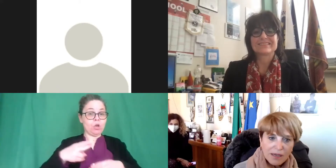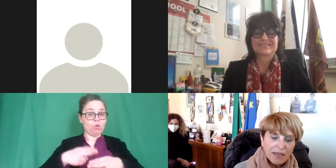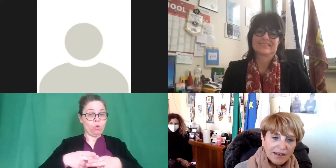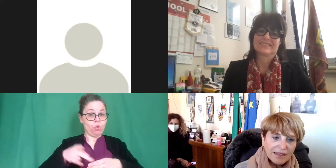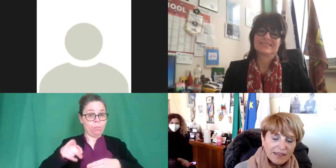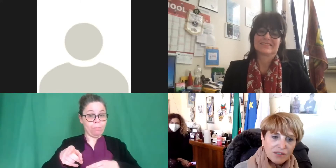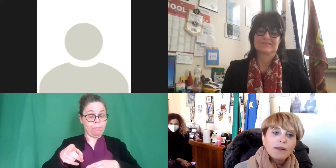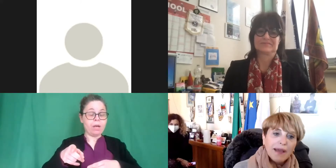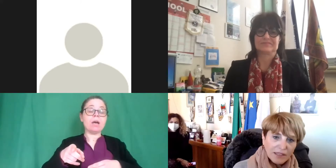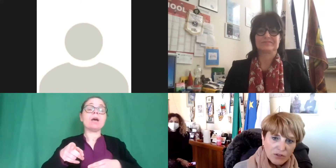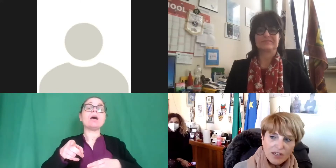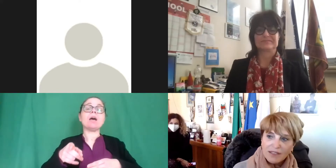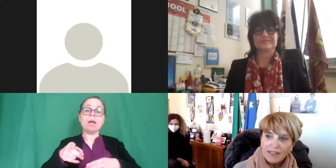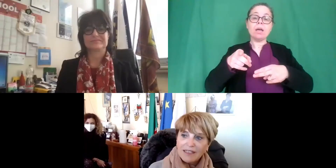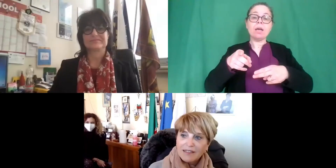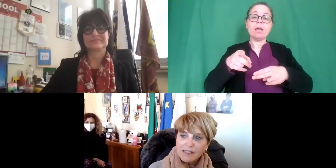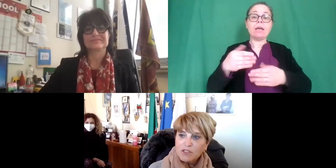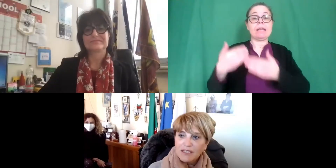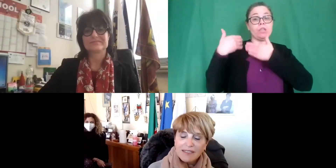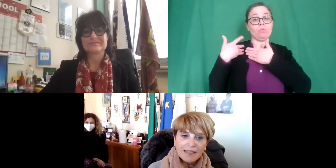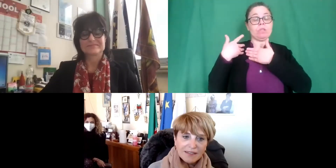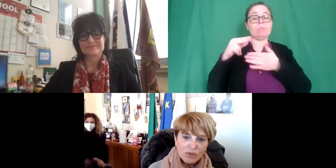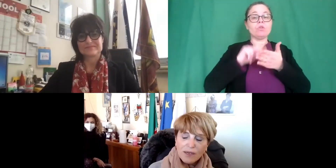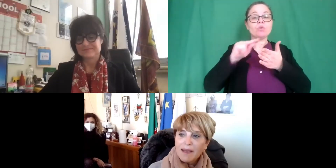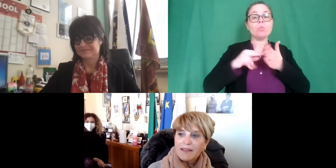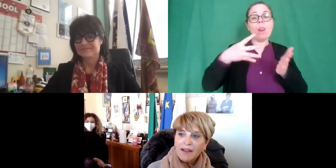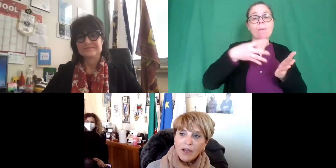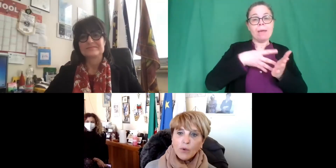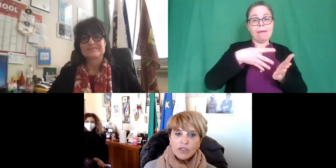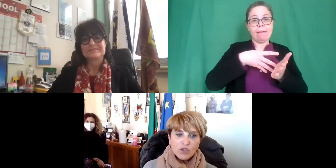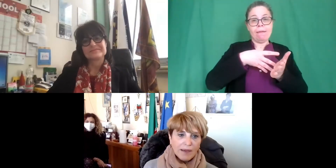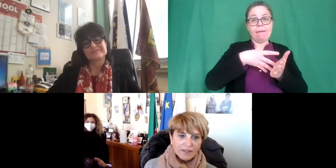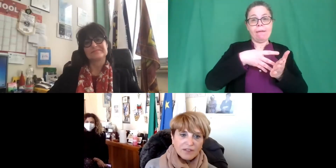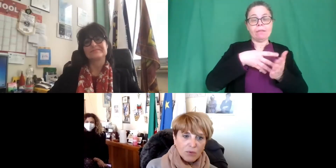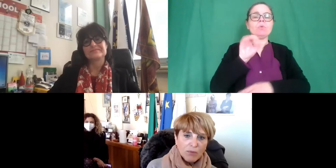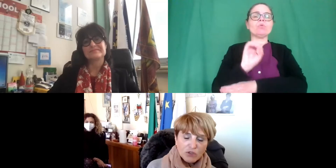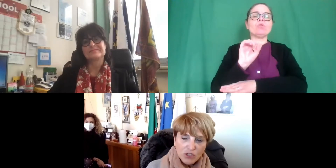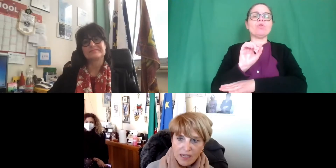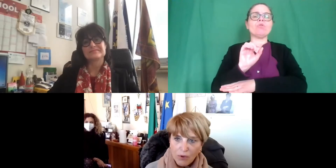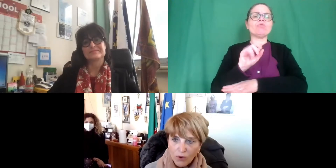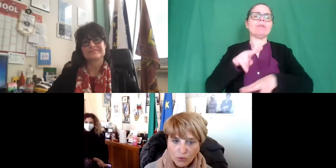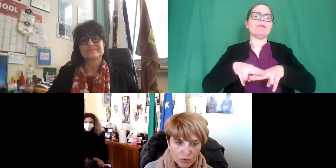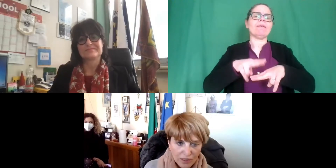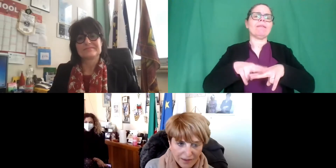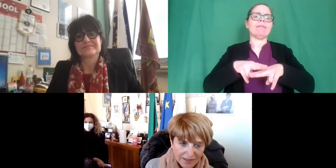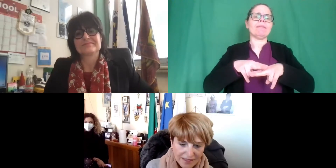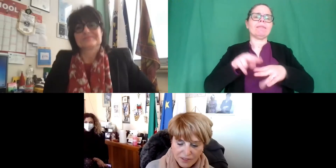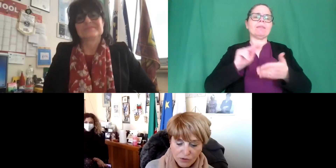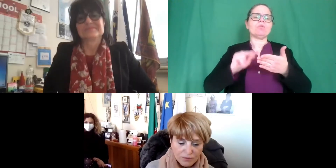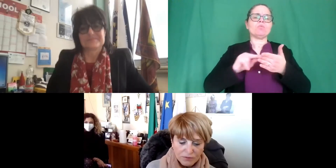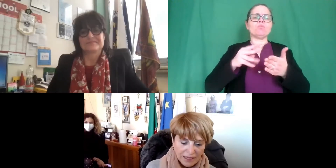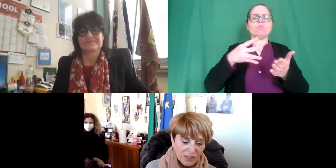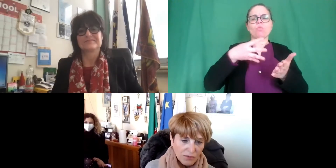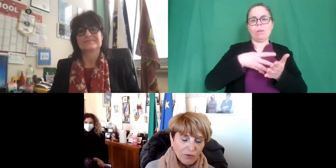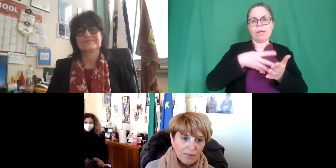responsabile anche delle scuole medie docente di lettere specializzata nelle scuole medie quindi insomma eh più o meno ci siamo tutti anche se